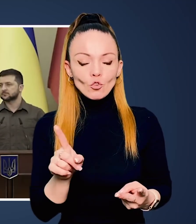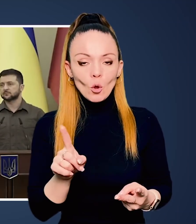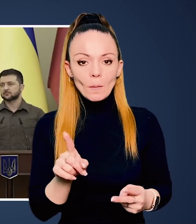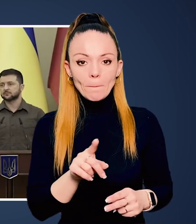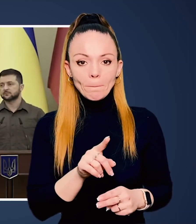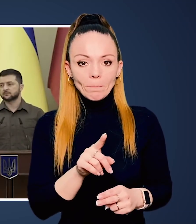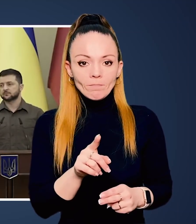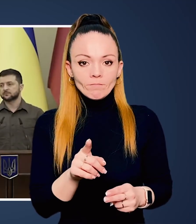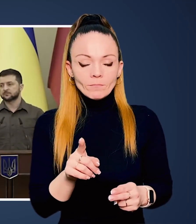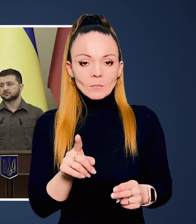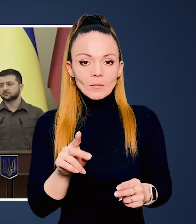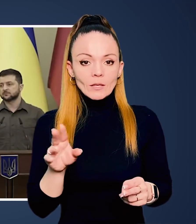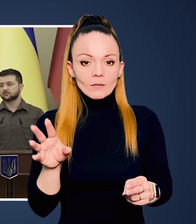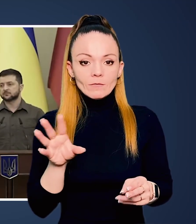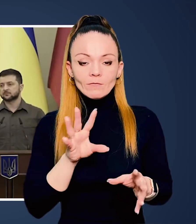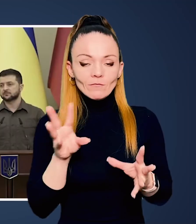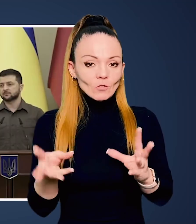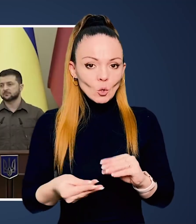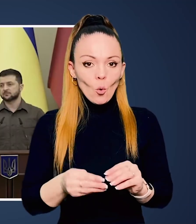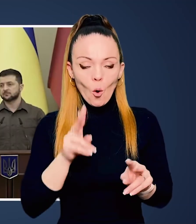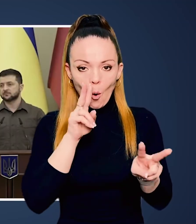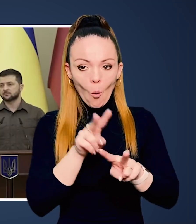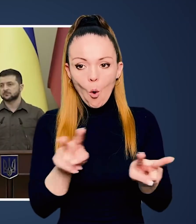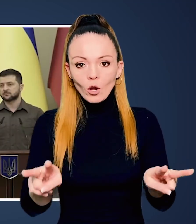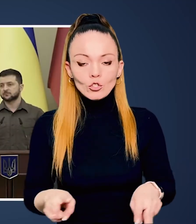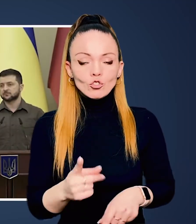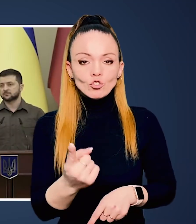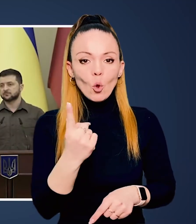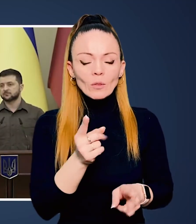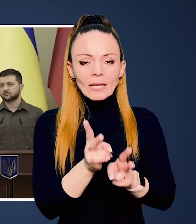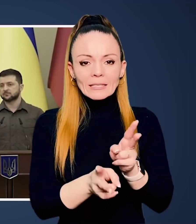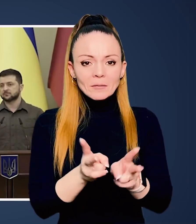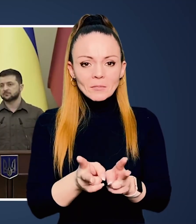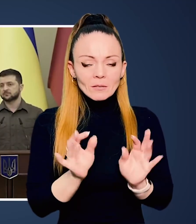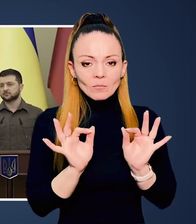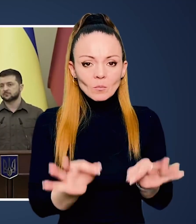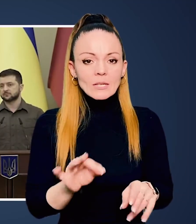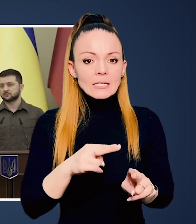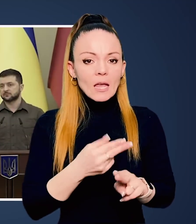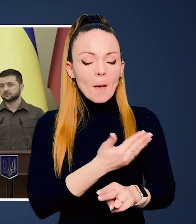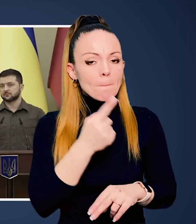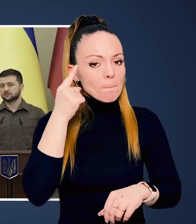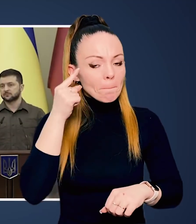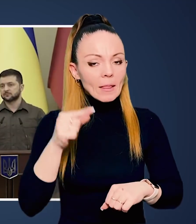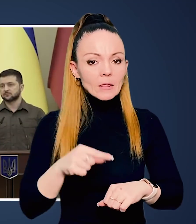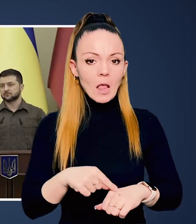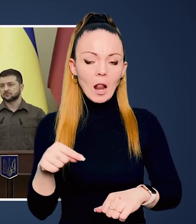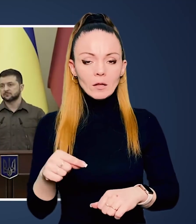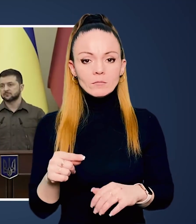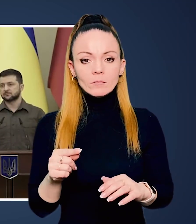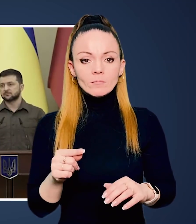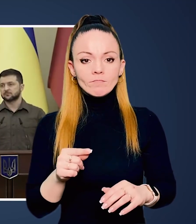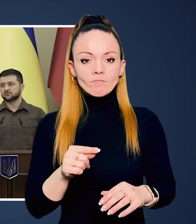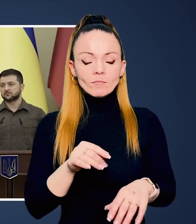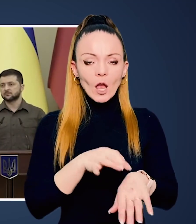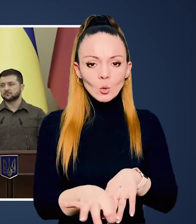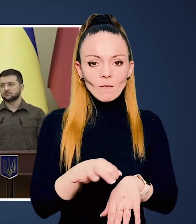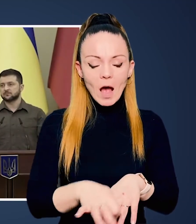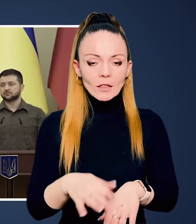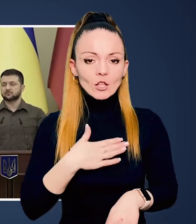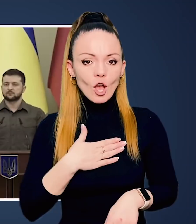бачимо, що під цього огляду не відбулася жодна зміна в Росії, що цей менталітет